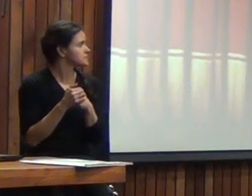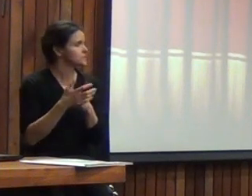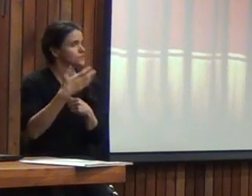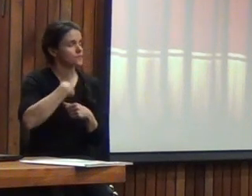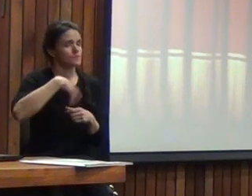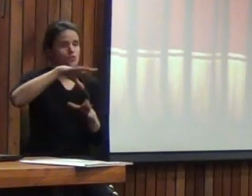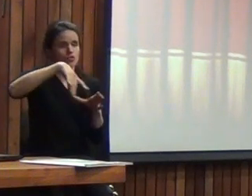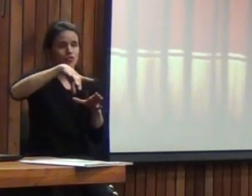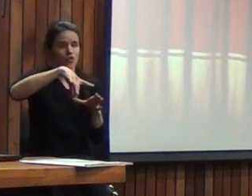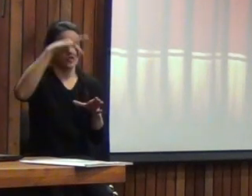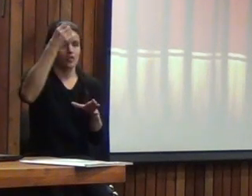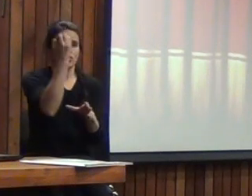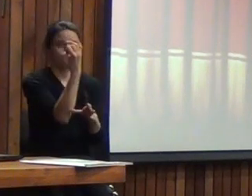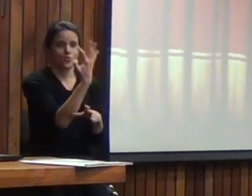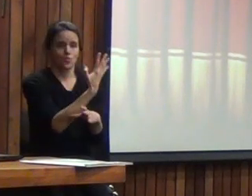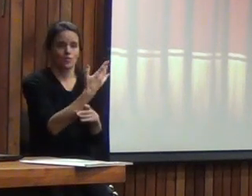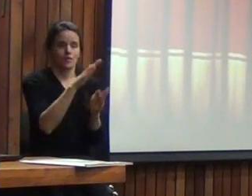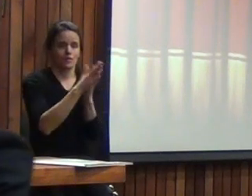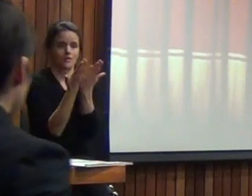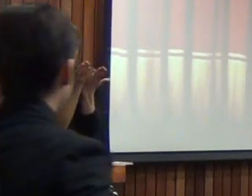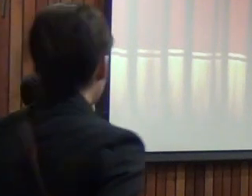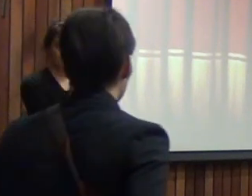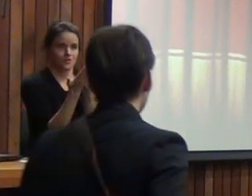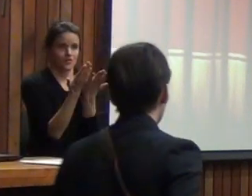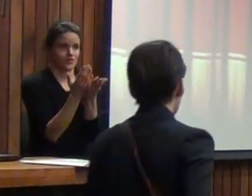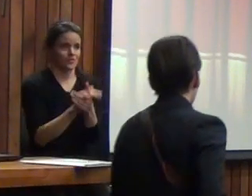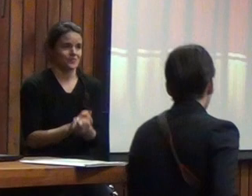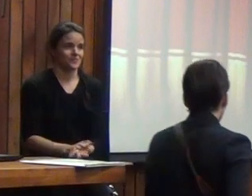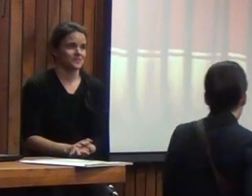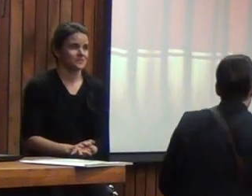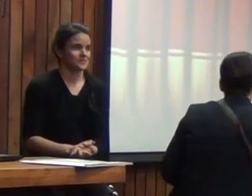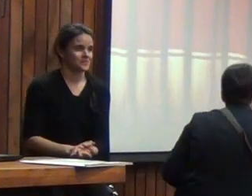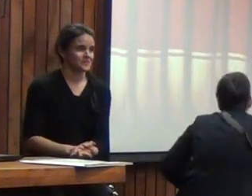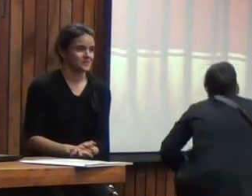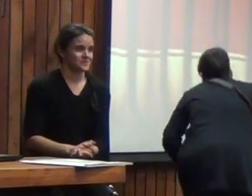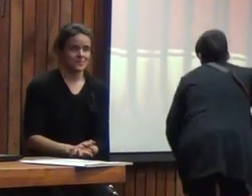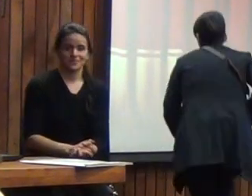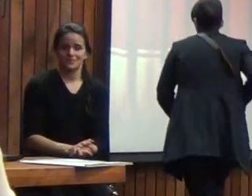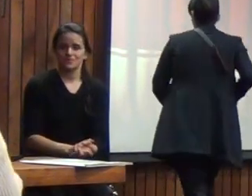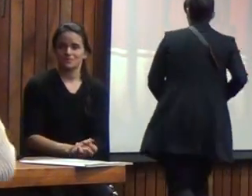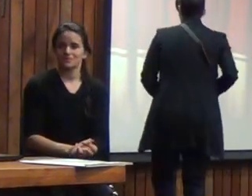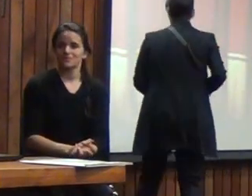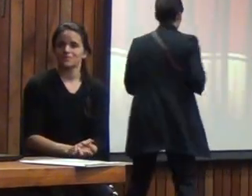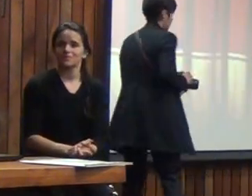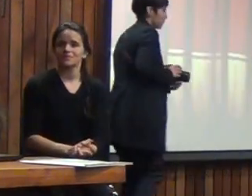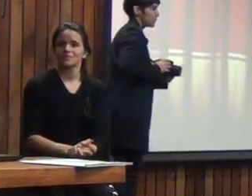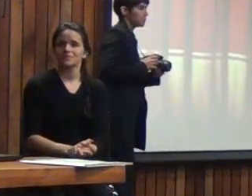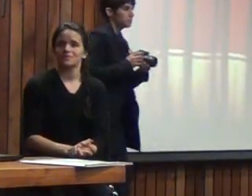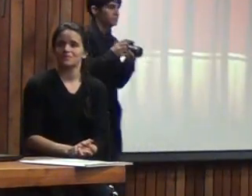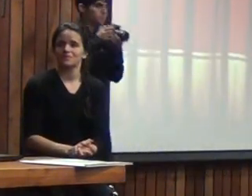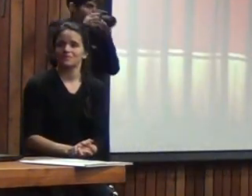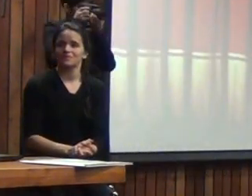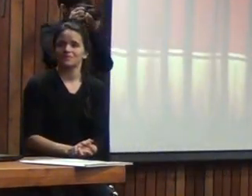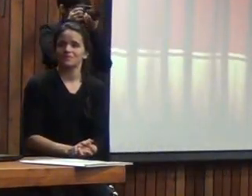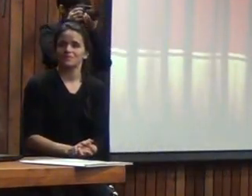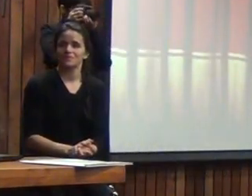realizar un sorteo con el número que aparece en el díptico que os han dado a la entrada va a pasar nuestra compañera Olivia